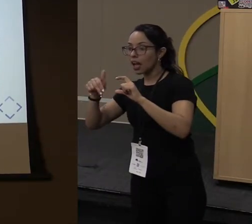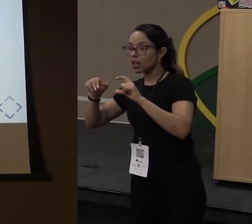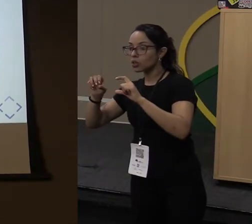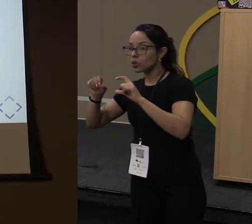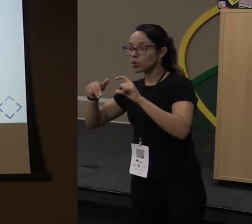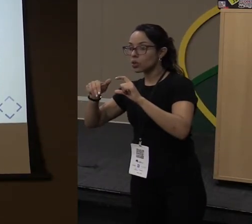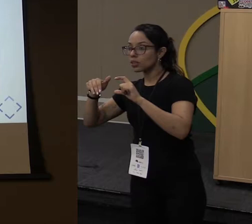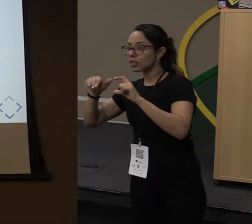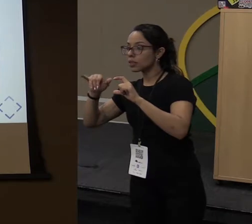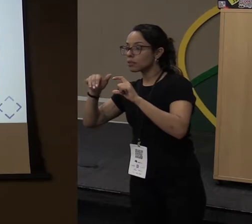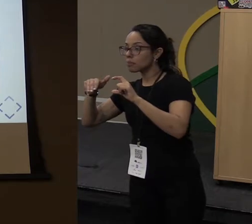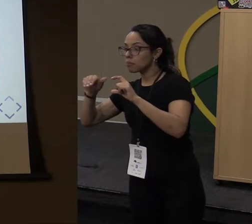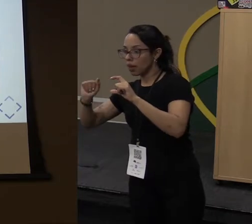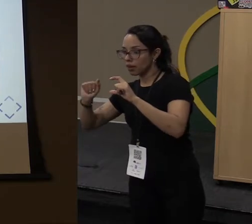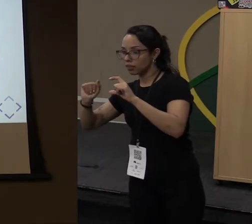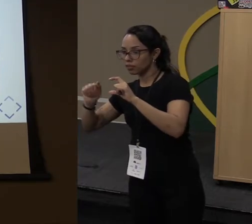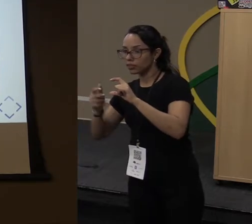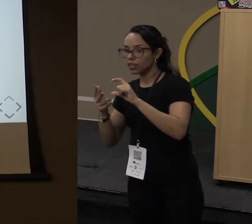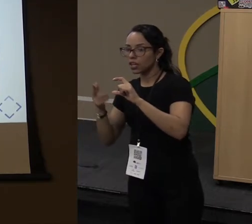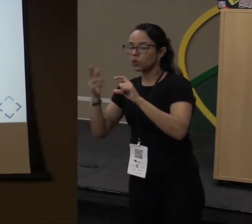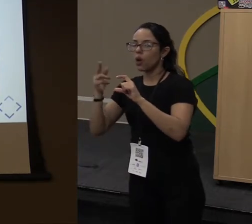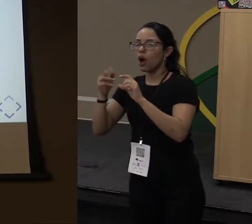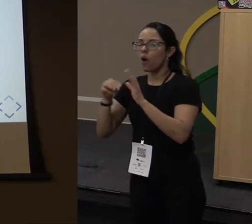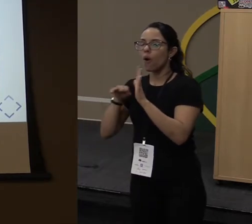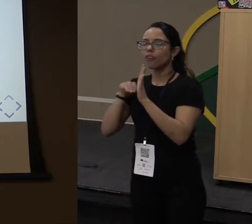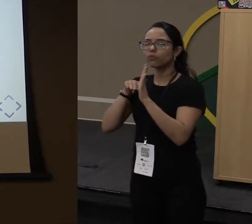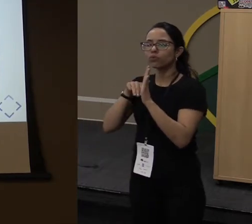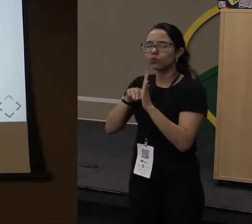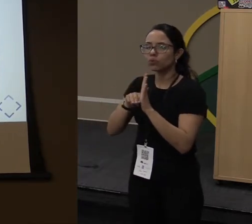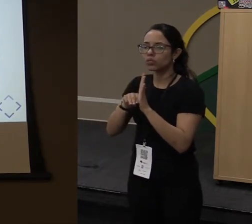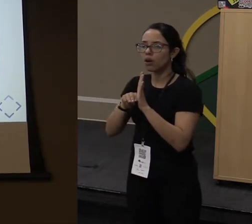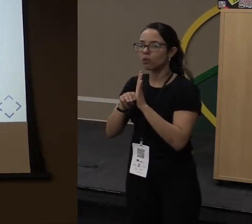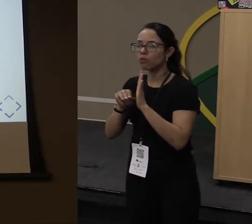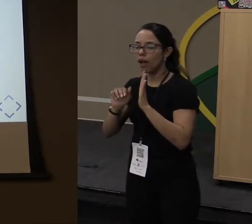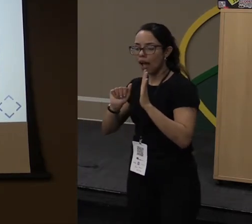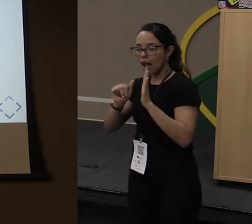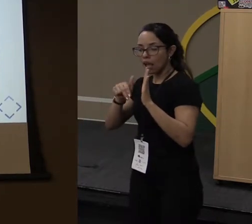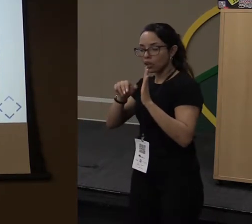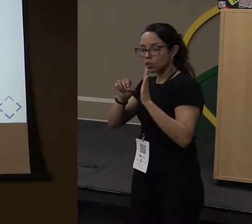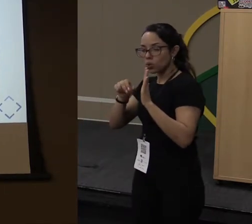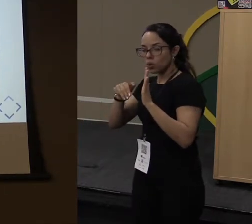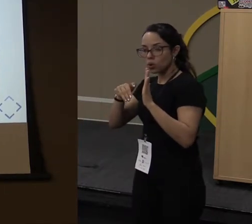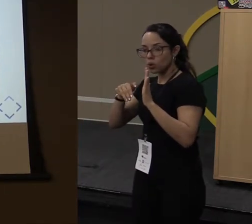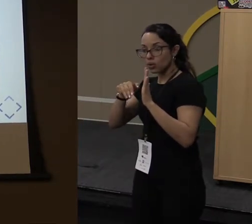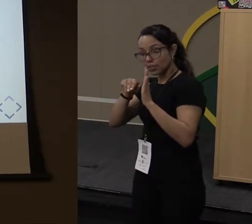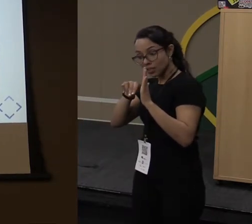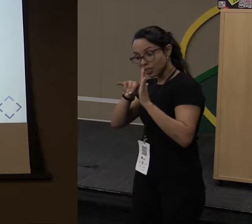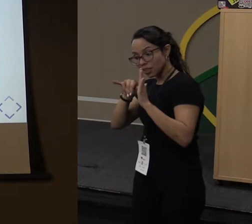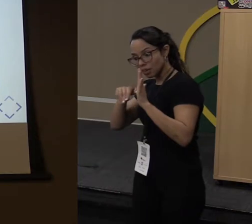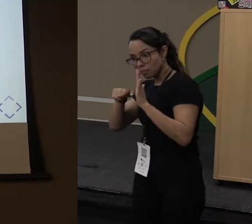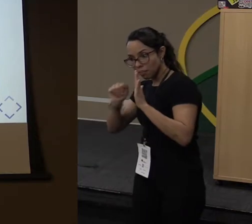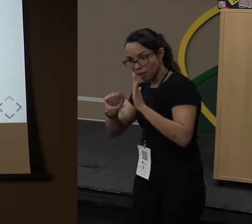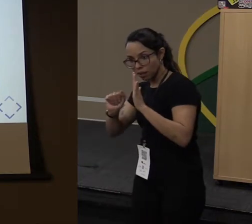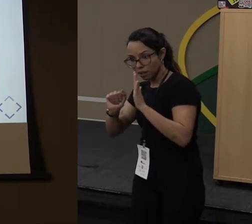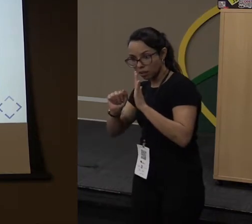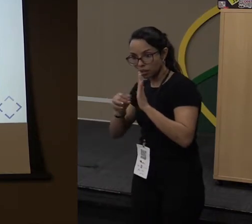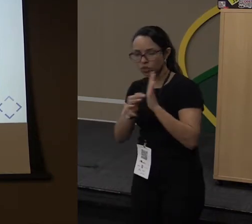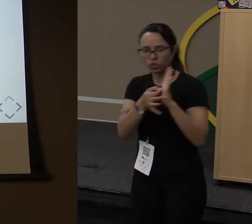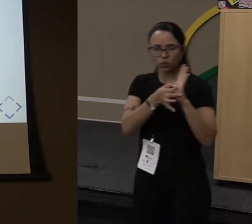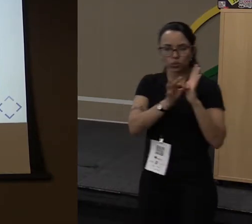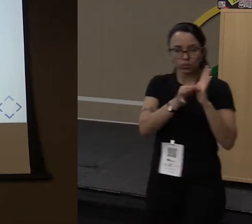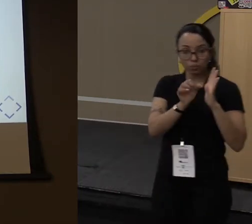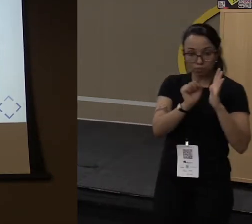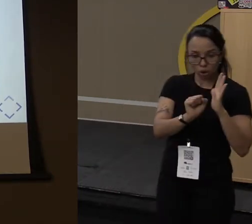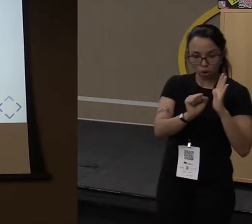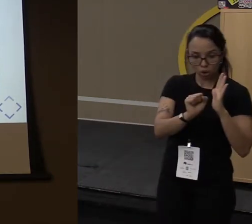Que nem uma function lá do JavaScript, uma função anônima que você passa por parâmetro. No Java a gente poderia fazer isso. Podia não, ainda pode.